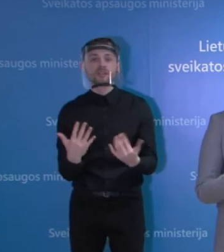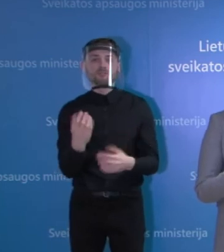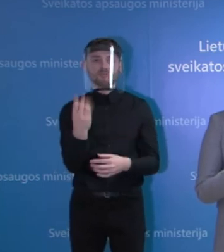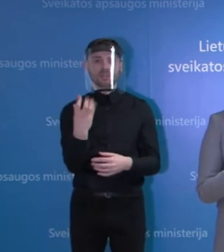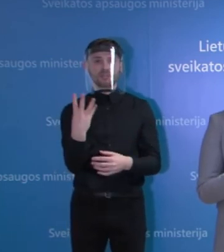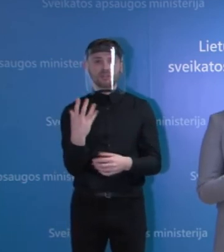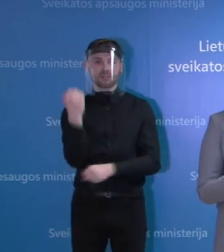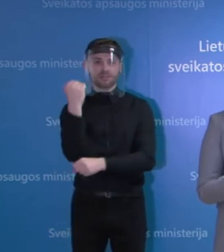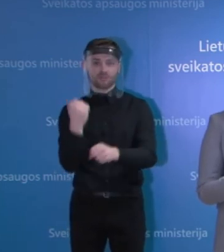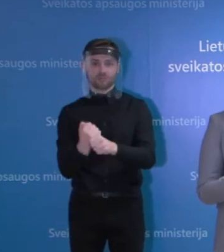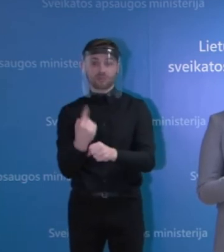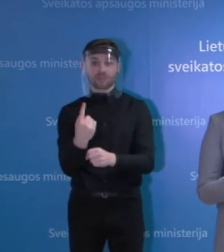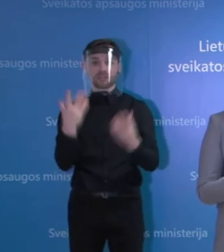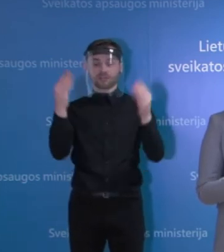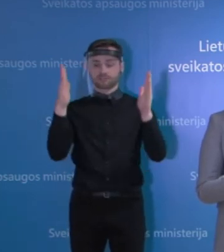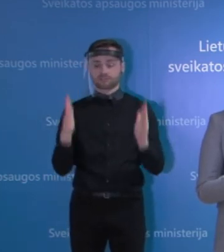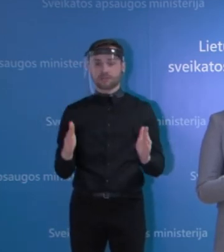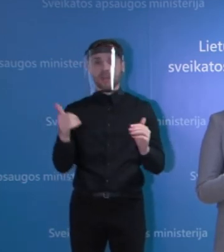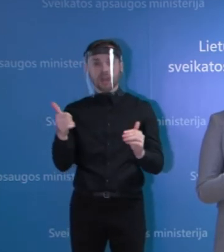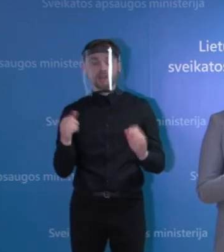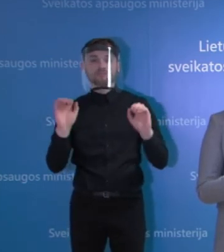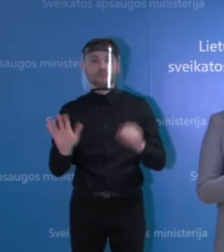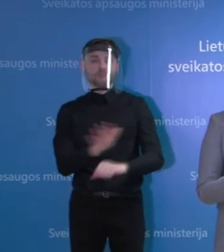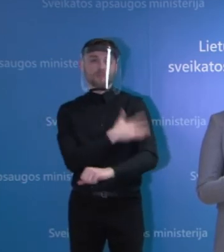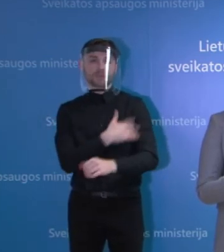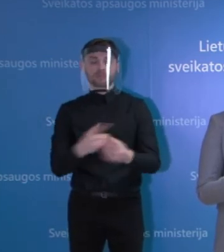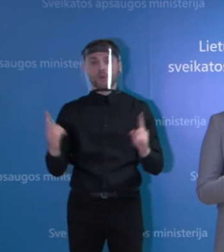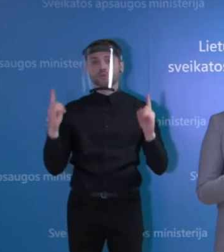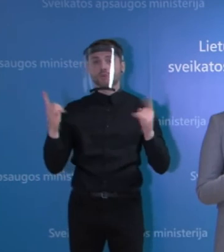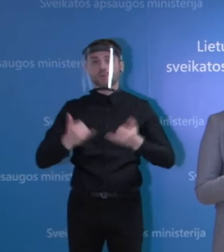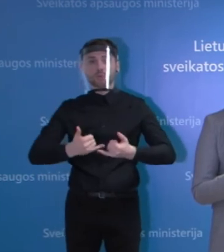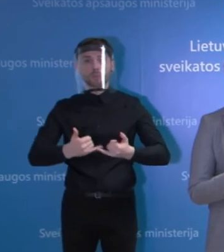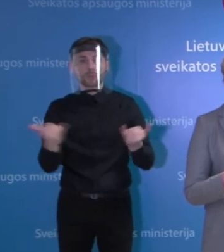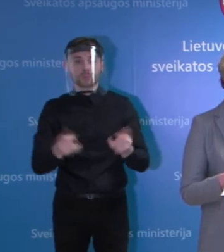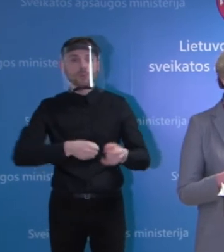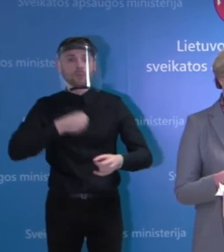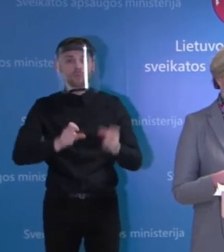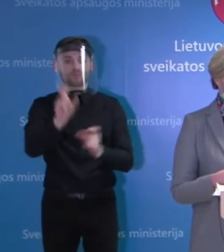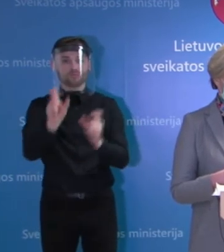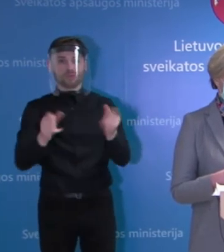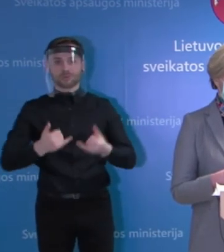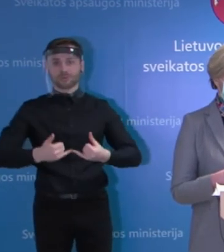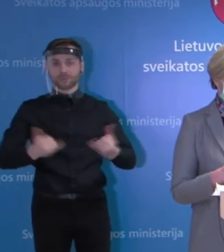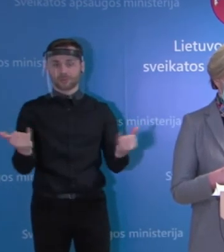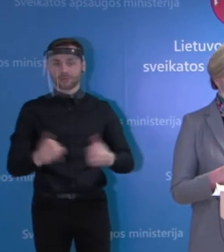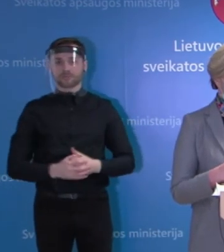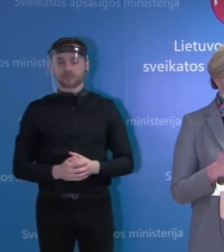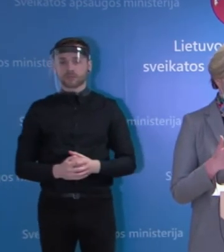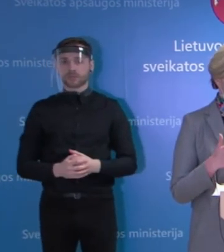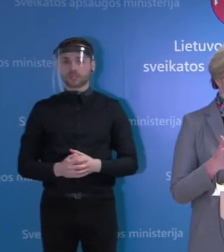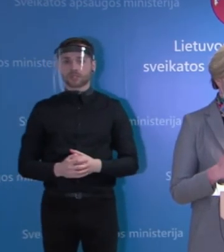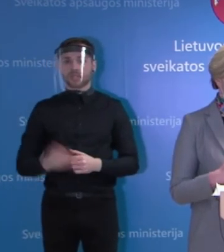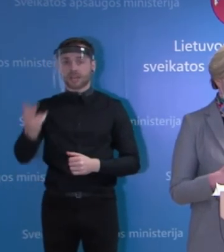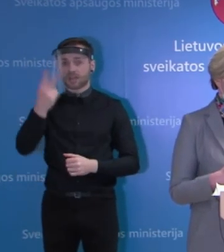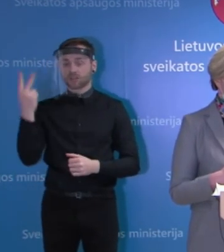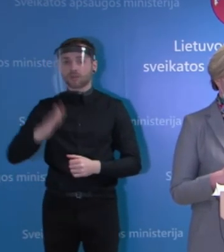parą, kad būtų suteiktos saugios paslaugos šiems senukams. Taip, kad visuomenės sveikatos